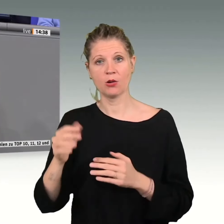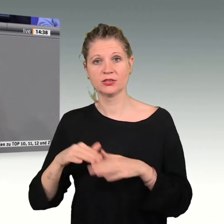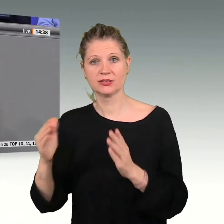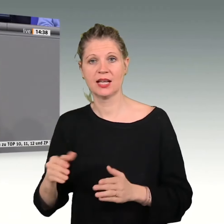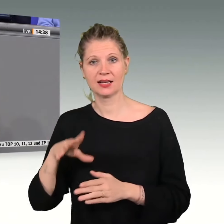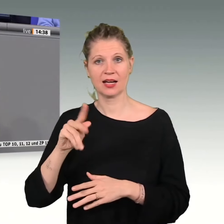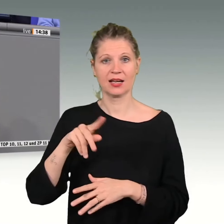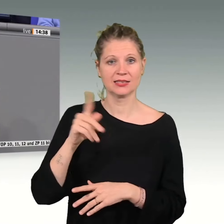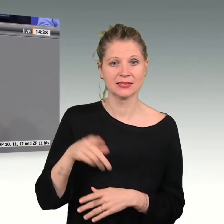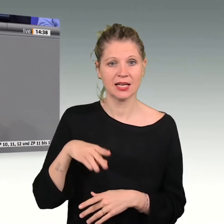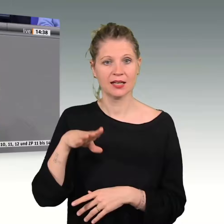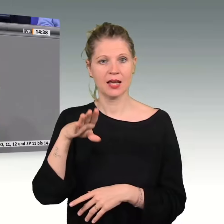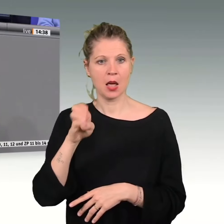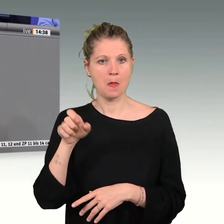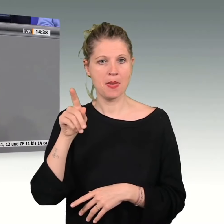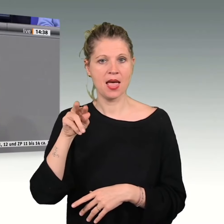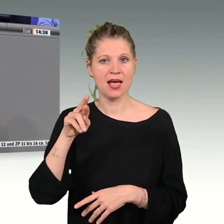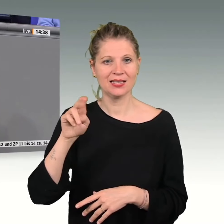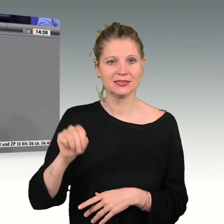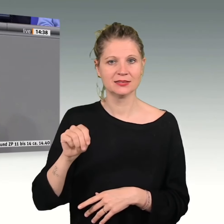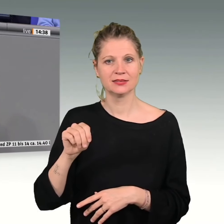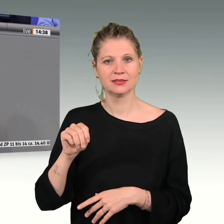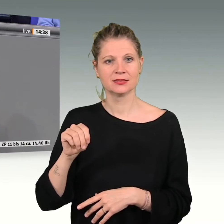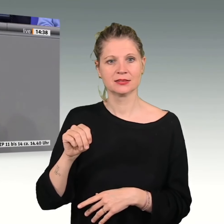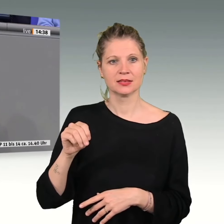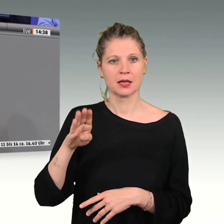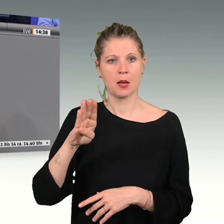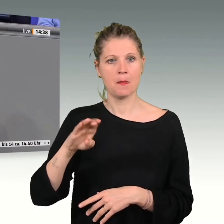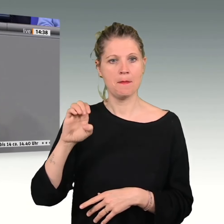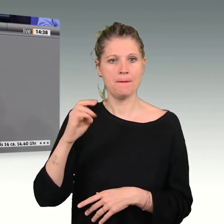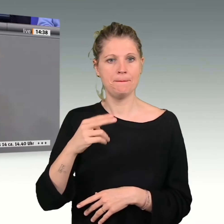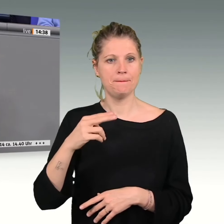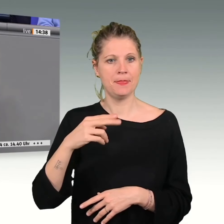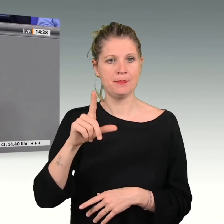Das ist Ihnen nicht beschämend genug. Sie tagen zum 20. April.